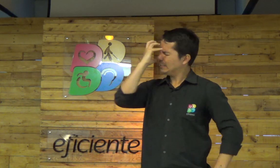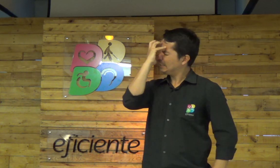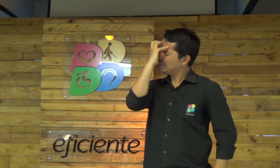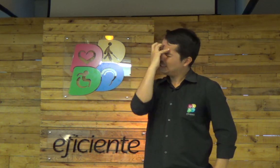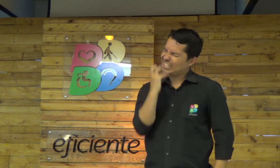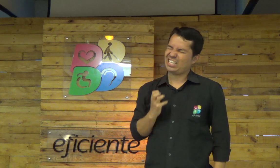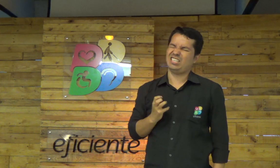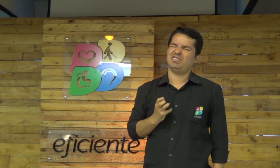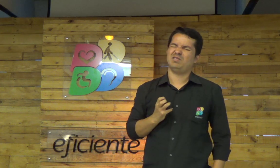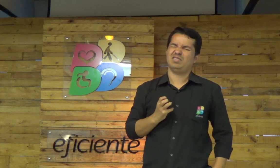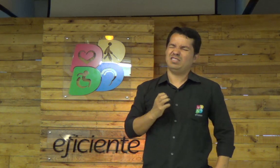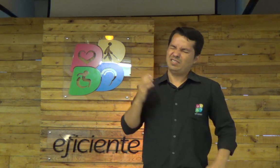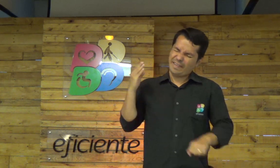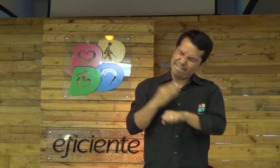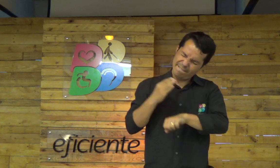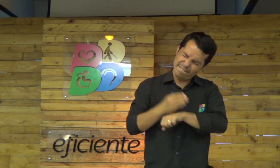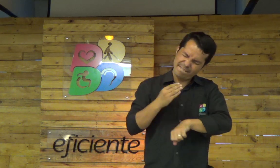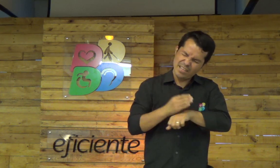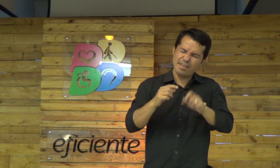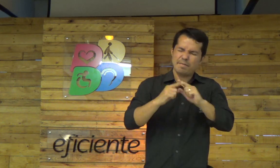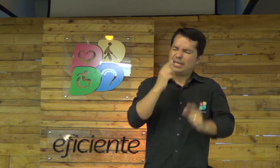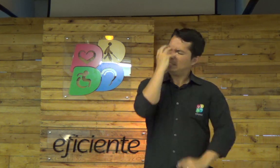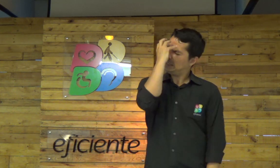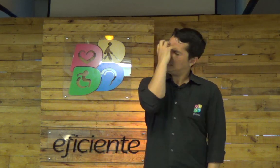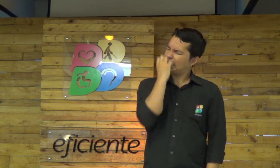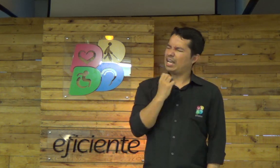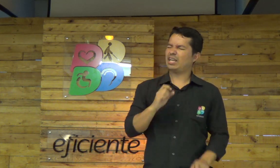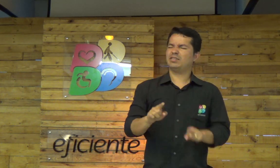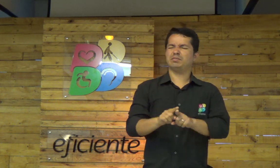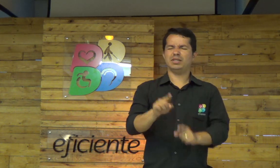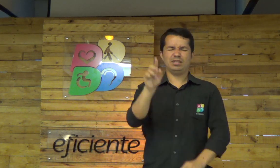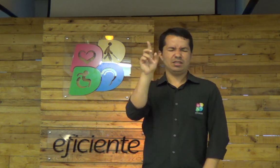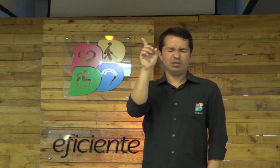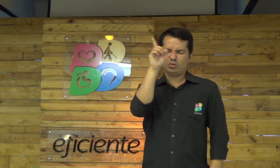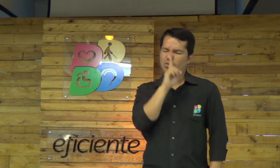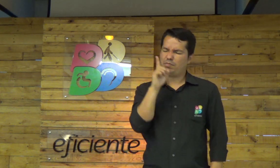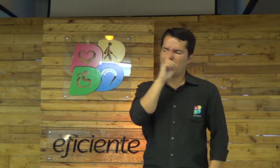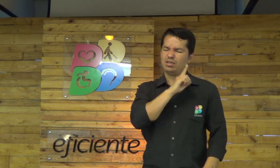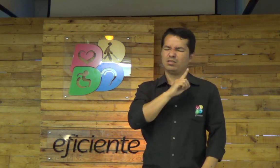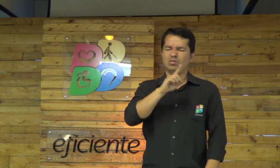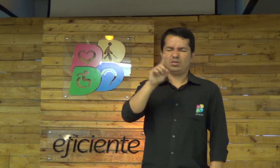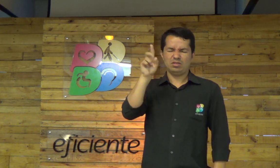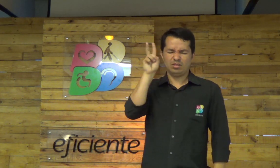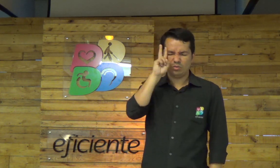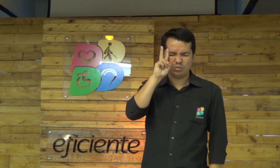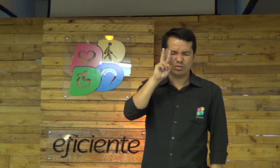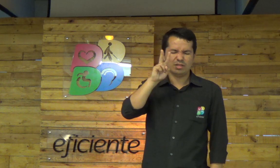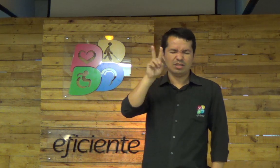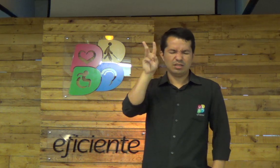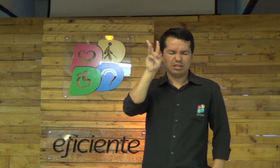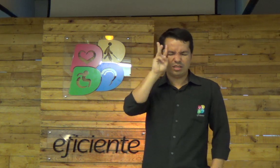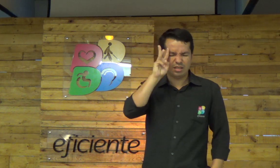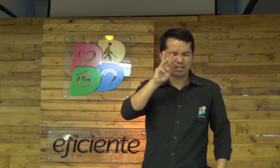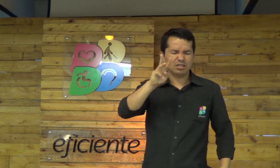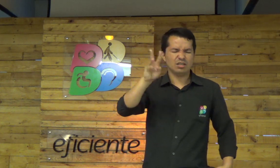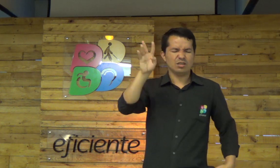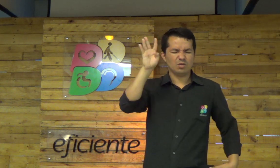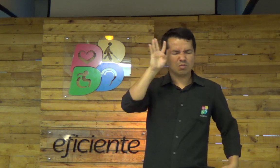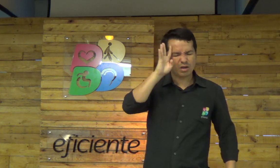Por favor, Deus, isso é tão sério, e muitas vezes, domingo,